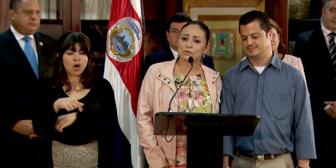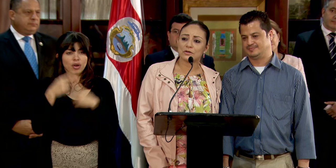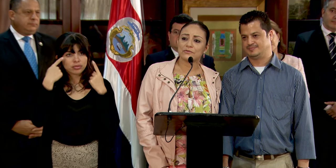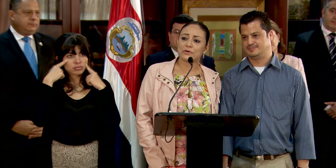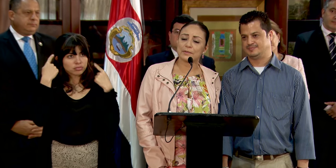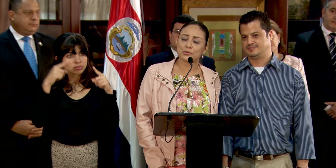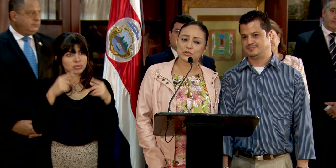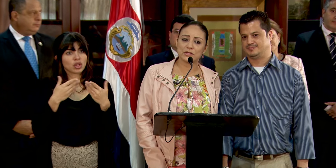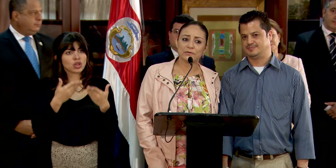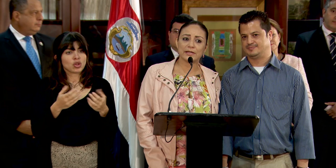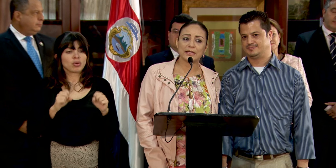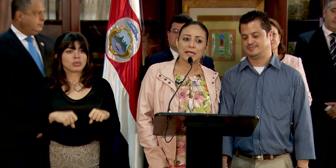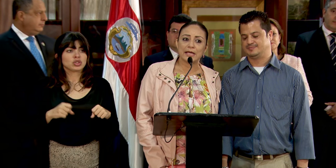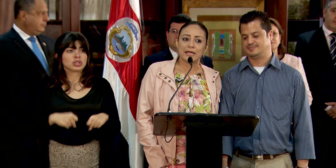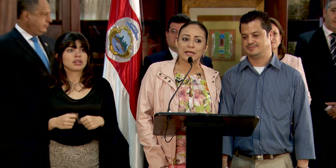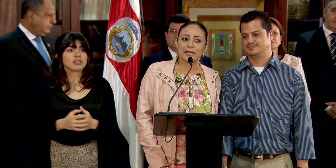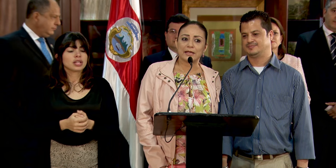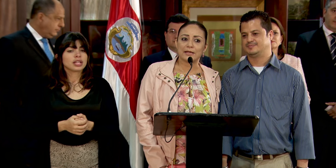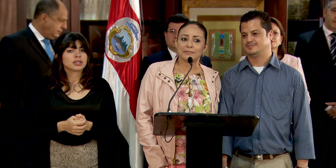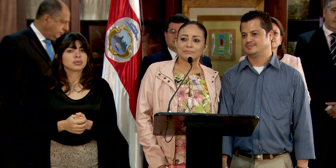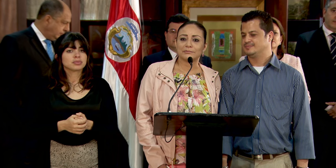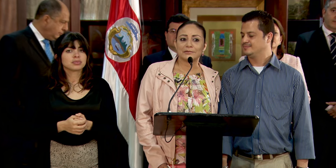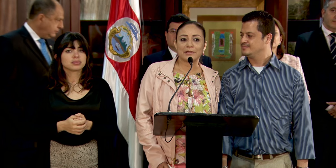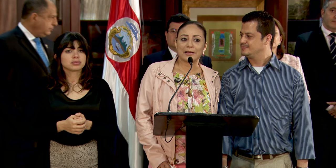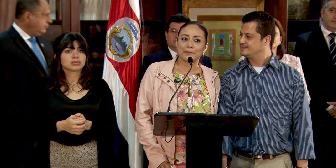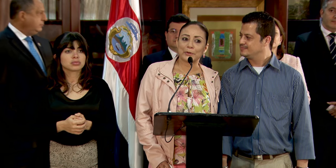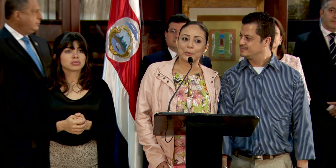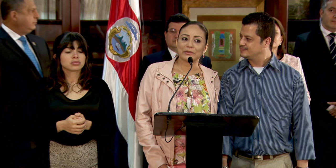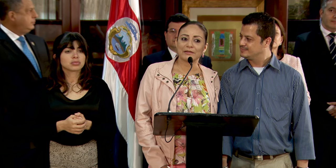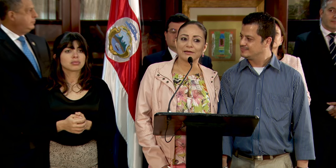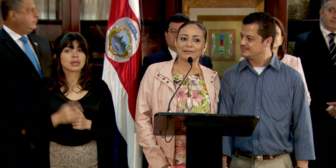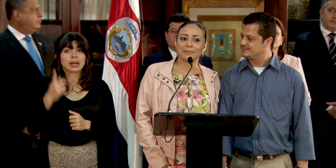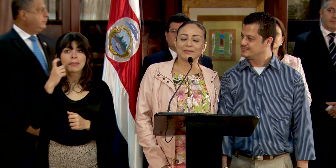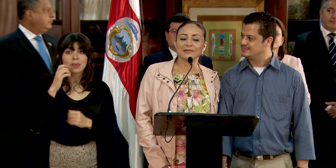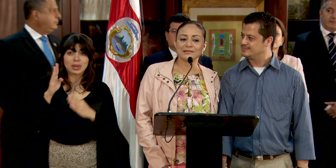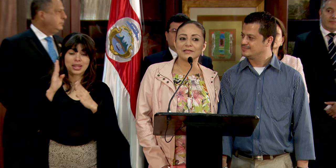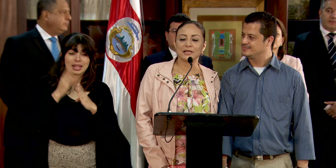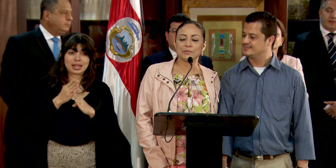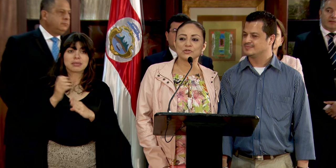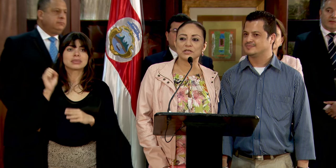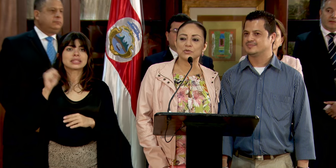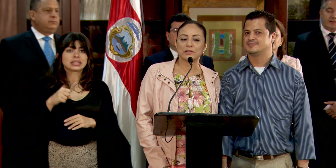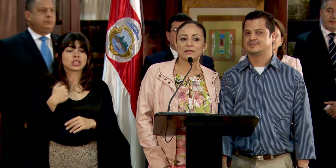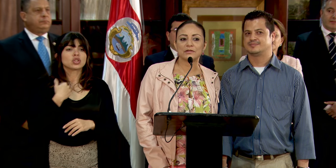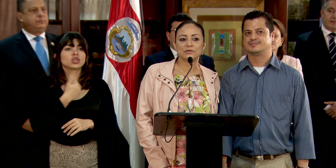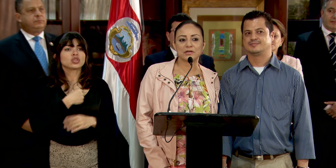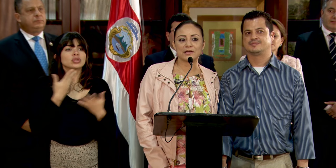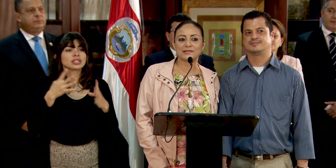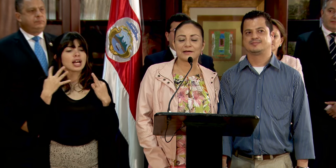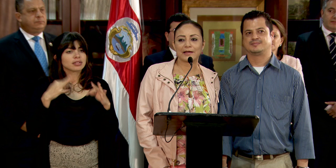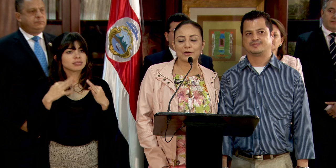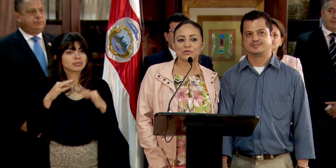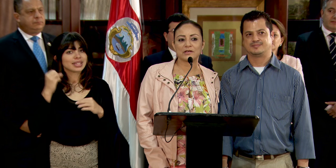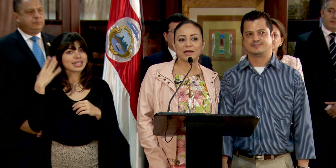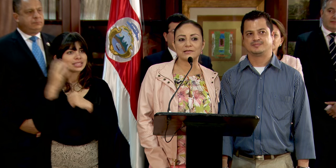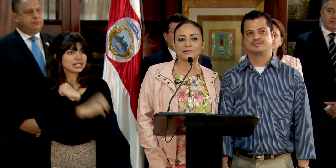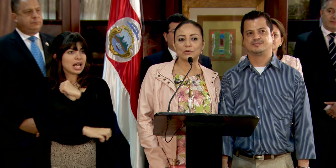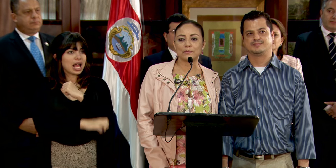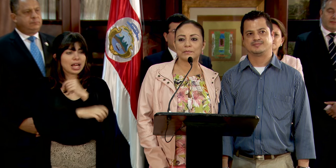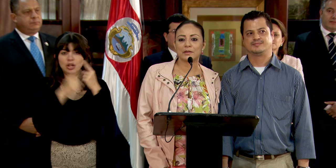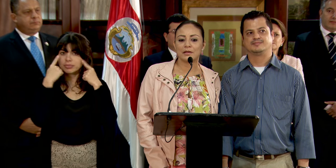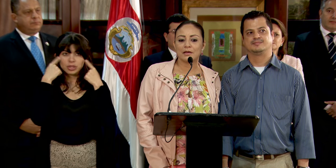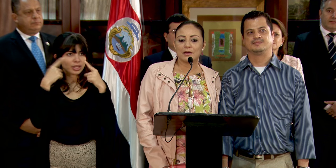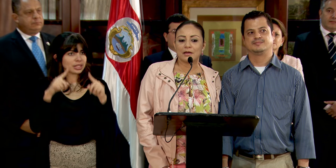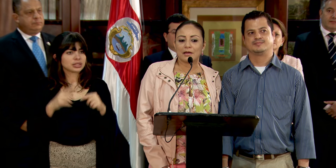dio fuera posible. A la pregunta directamente, sí, hemos hecho intentos en el extranjero sin